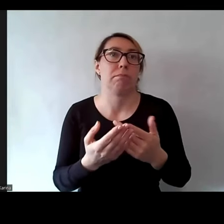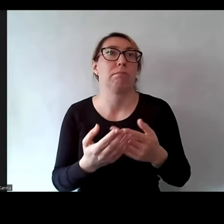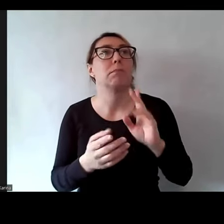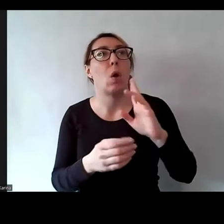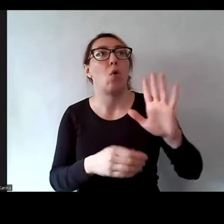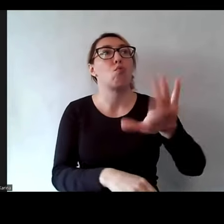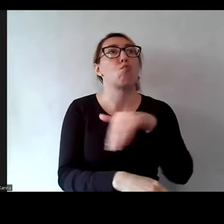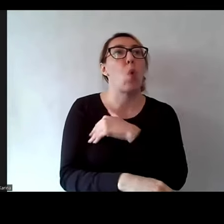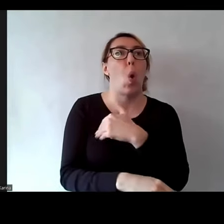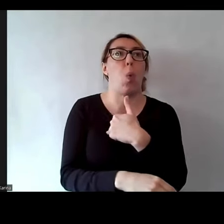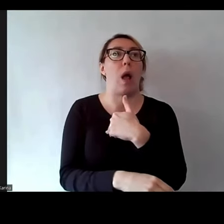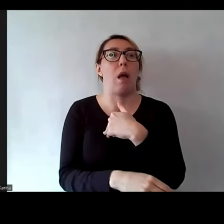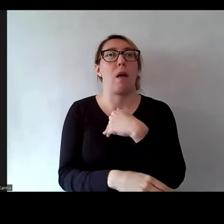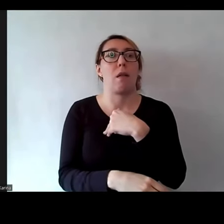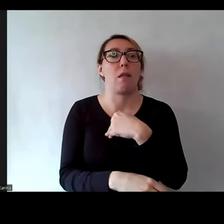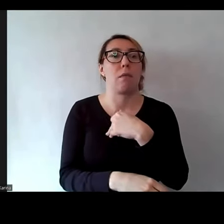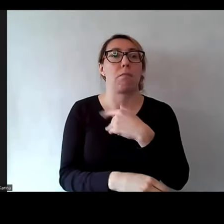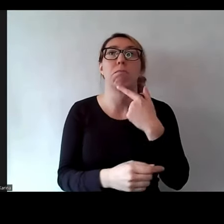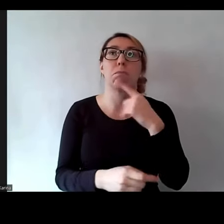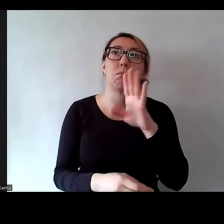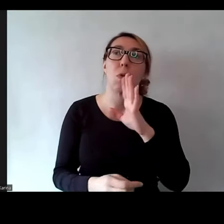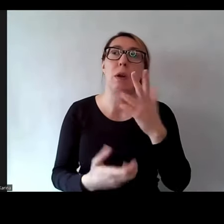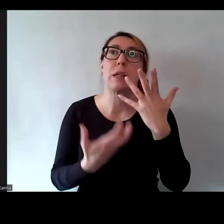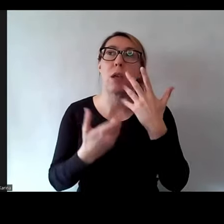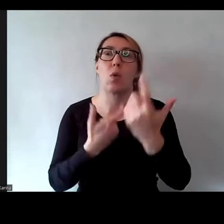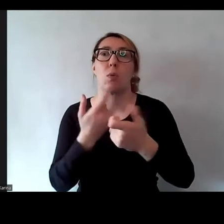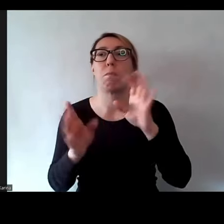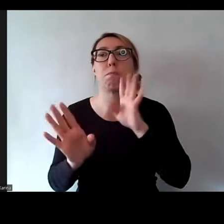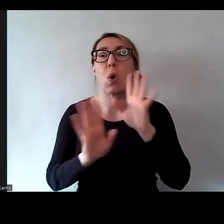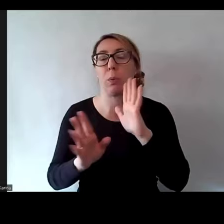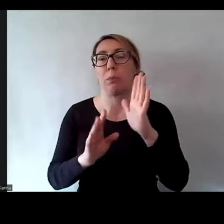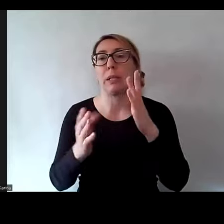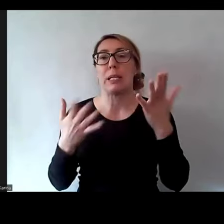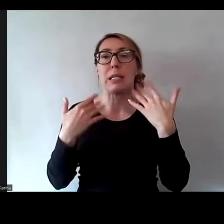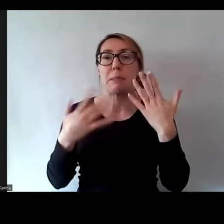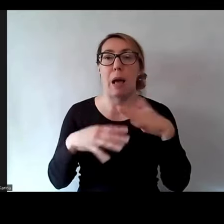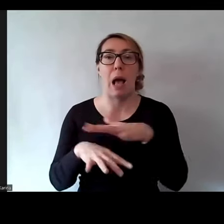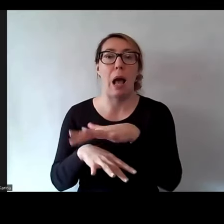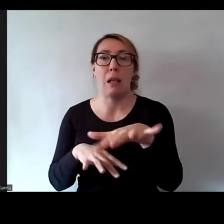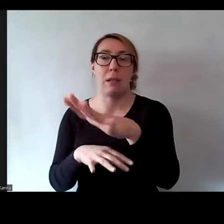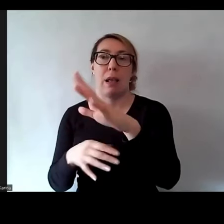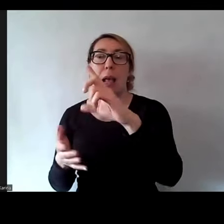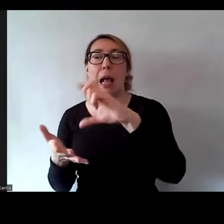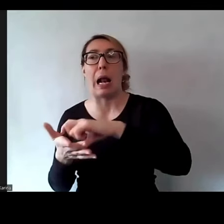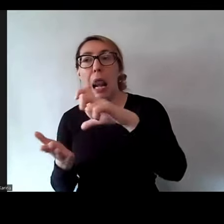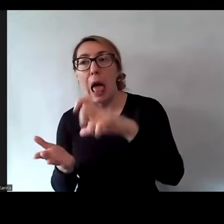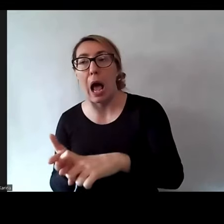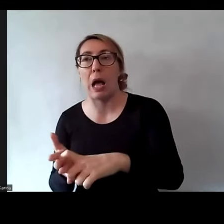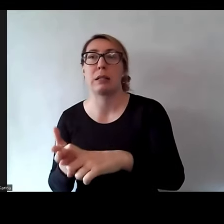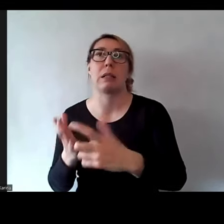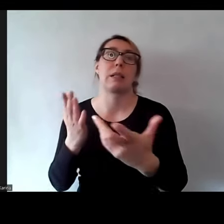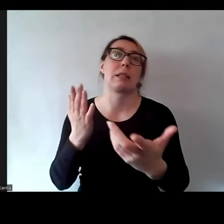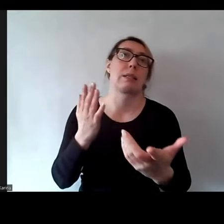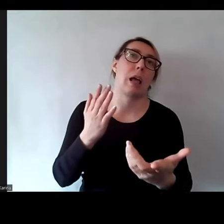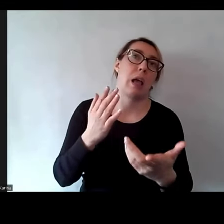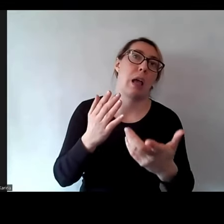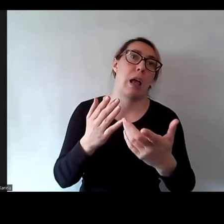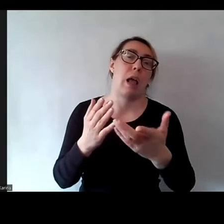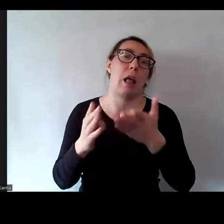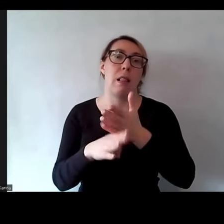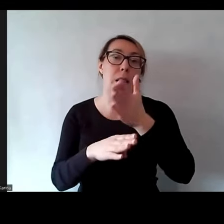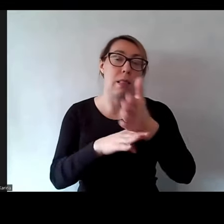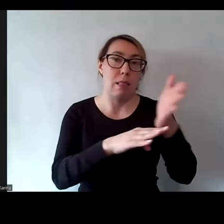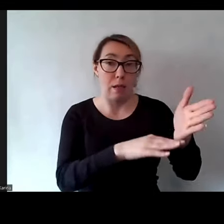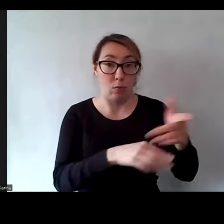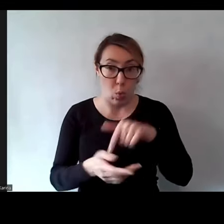chciałaby zrobić taki spacer wirtualny po swoich szkolnych klasach, pomieszczeniach szkolnych. Czy to